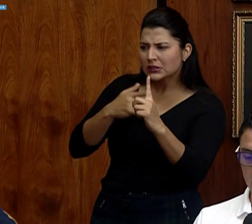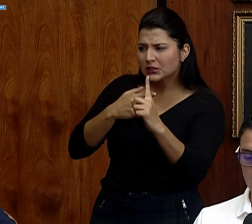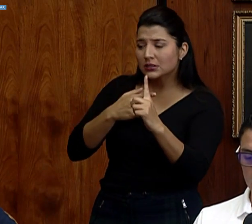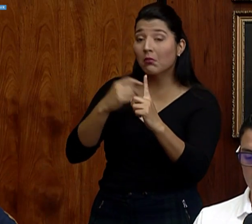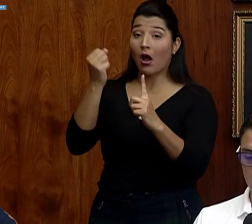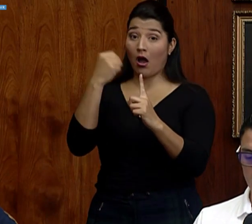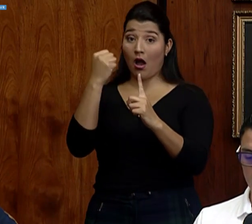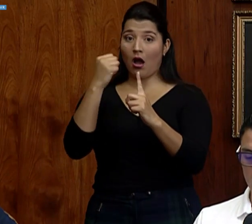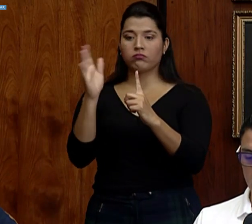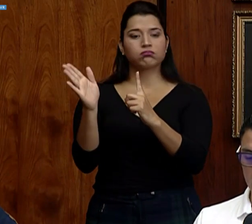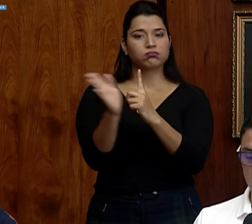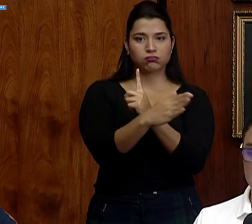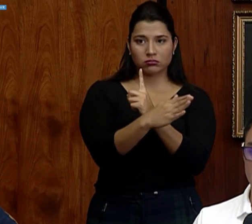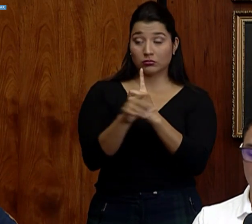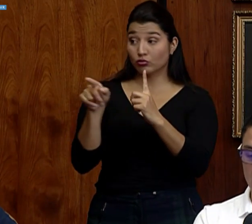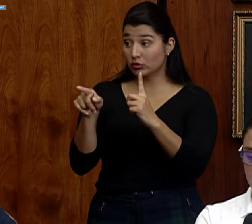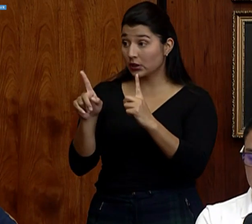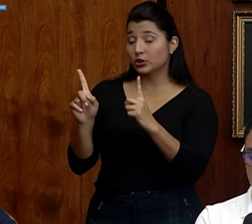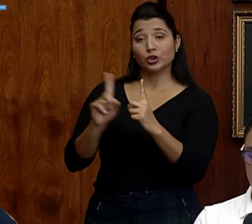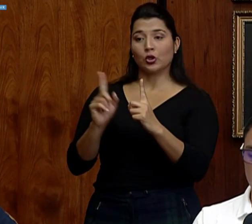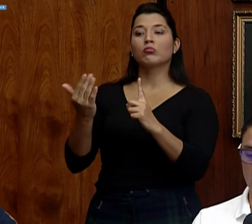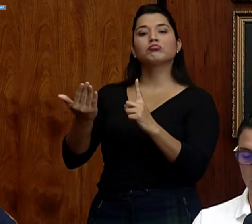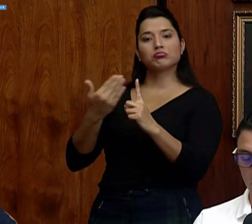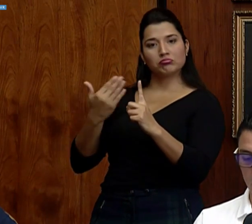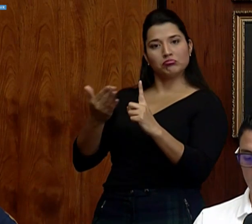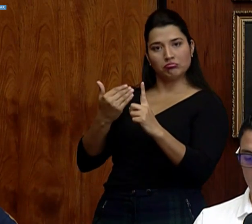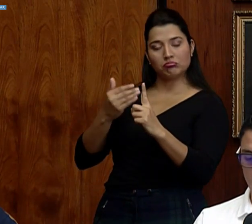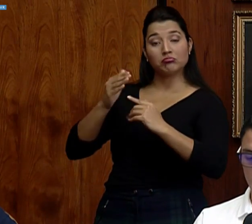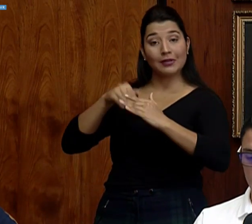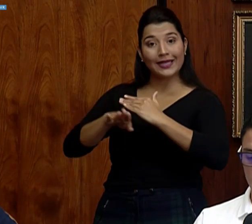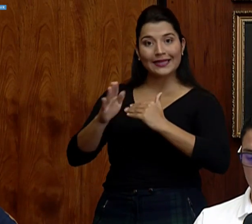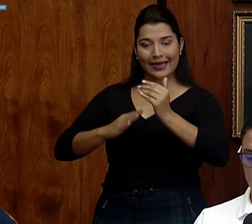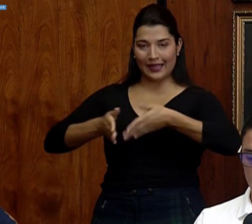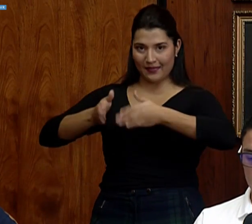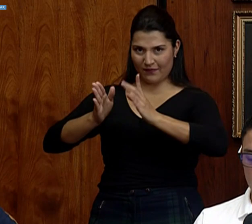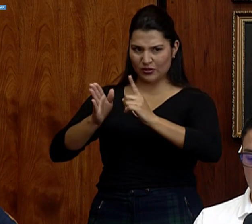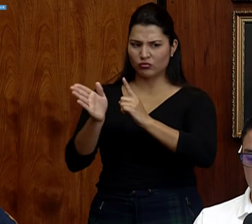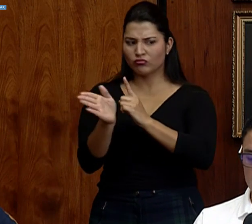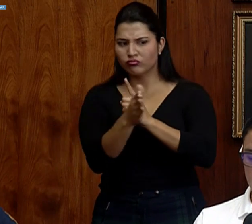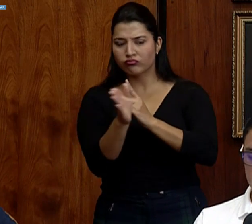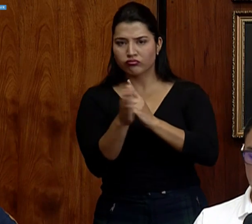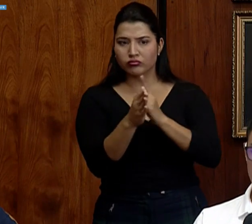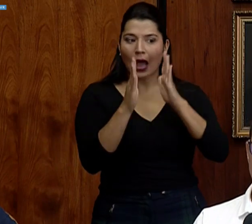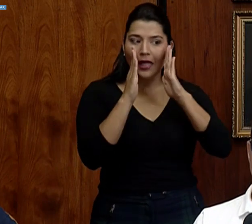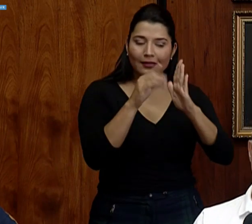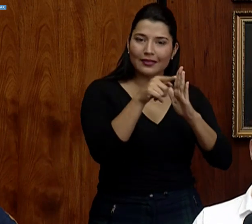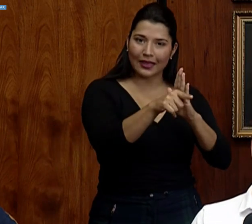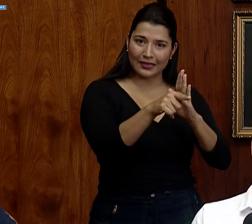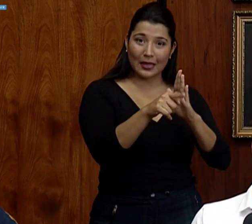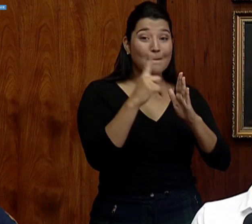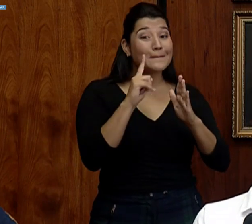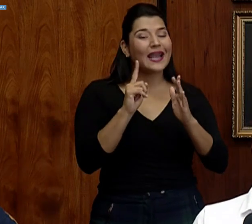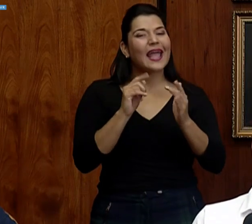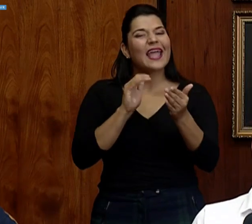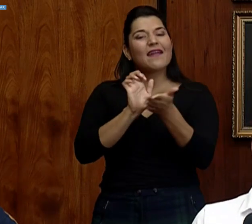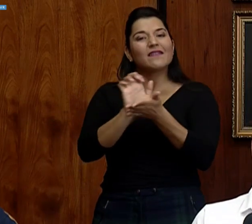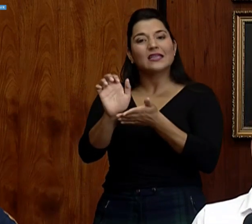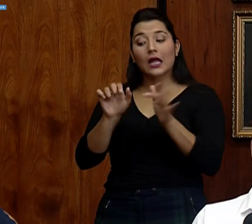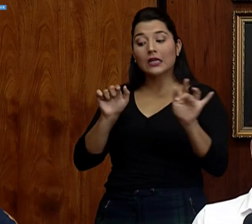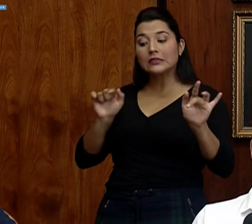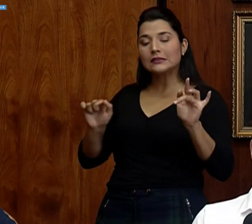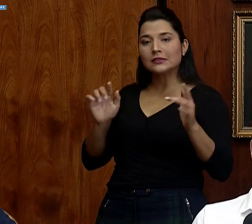sean atendidos de forma diferenciada para evitar el contagio con otros pacientes. También me encanta que he recibido